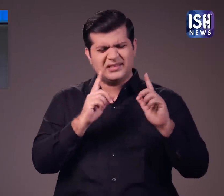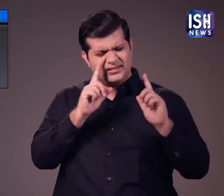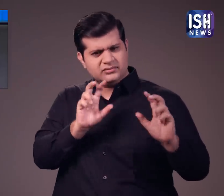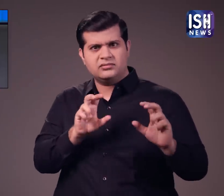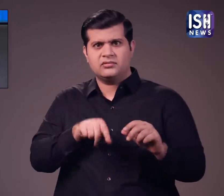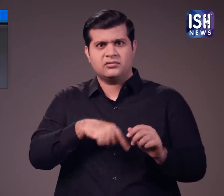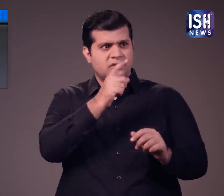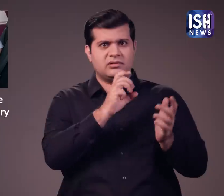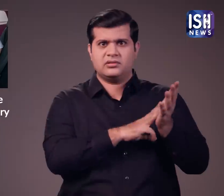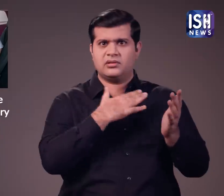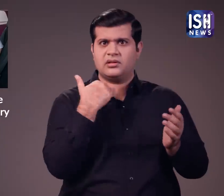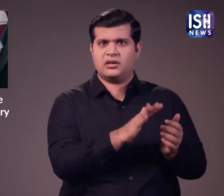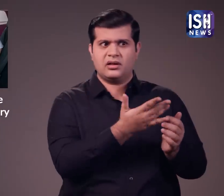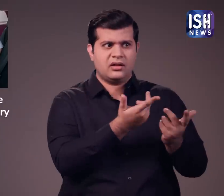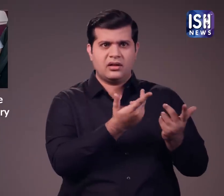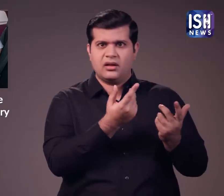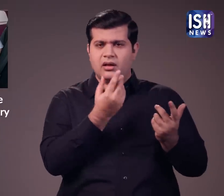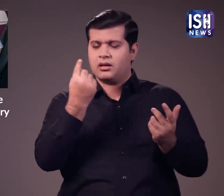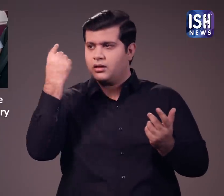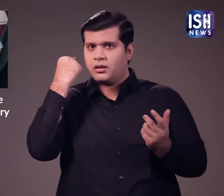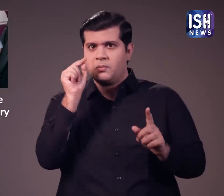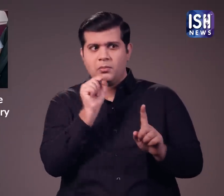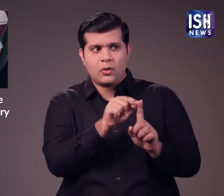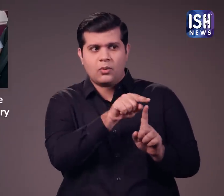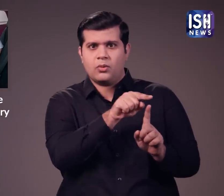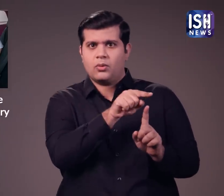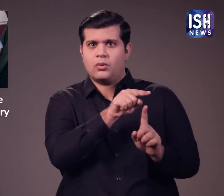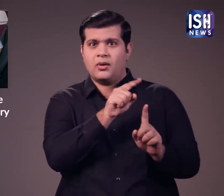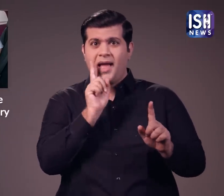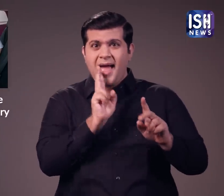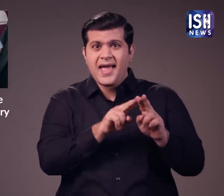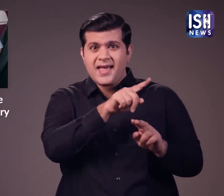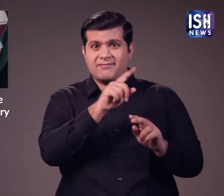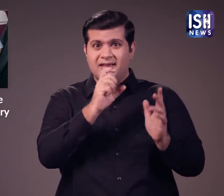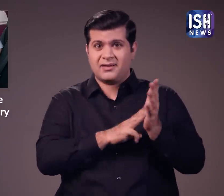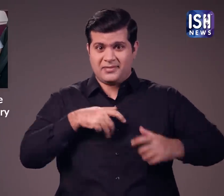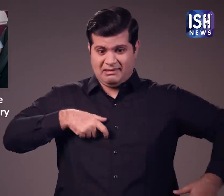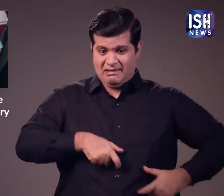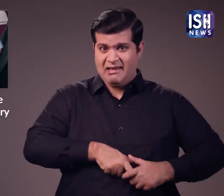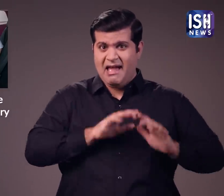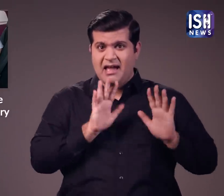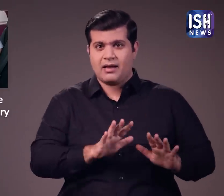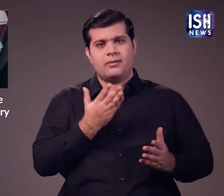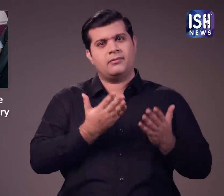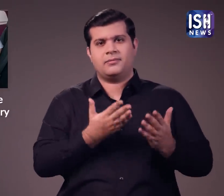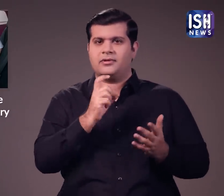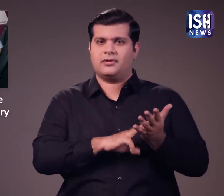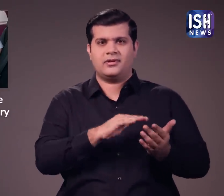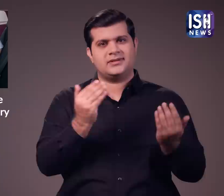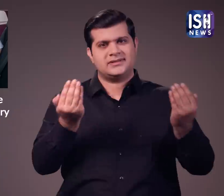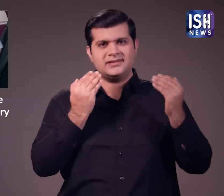क्योंकि मिस्त्री की मिध्यू सीट बेल्ट नहीं होने के कारण हुई थी अगर मिस्त्री सीट बेल्ट पहने वोग होते तो उनकी